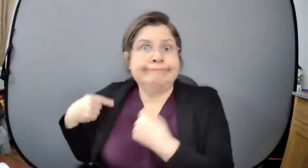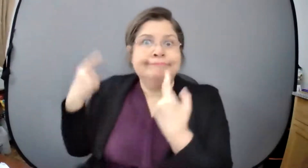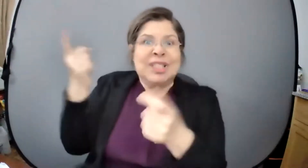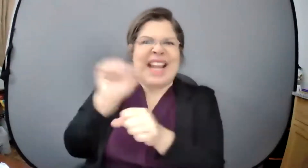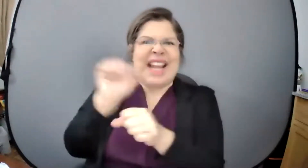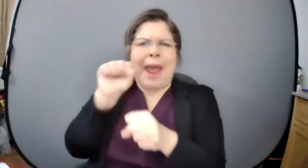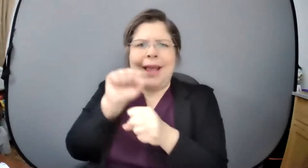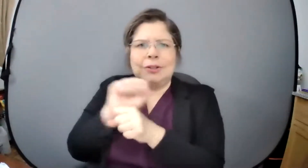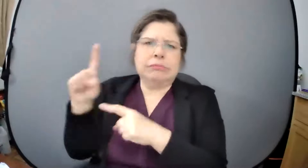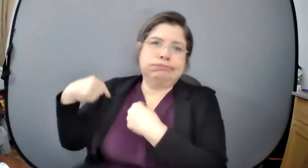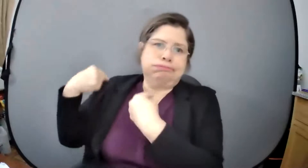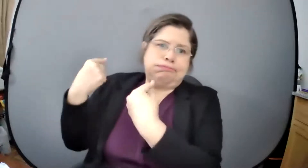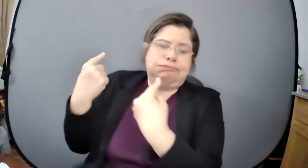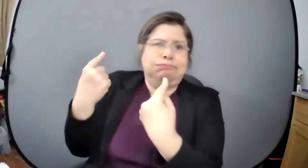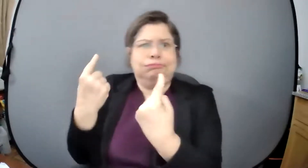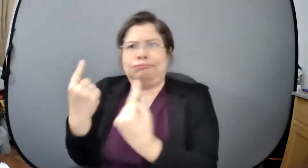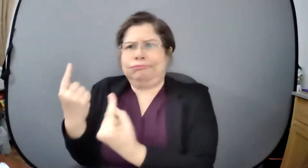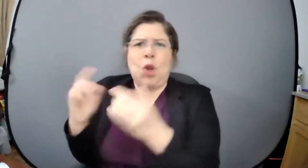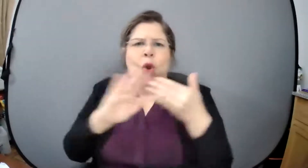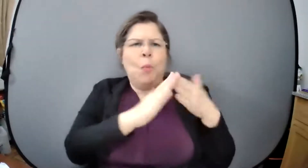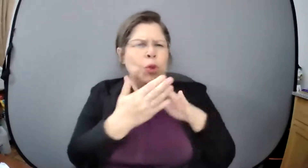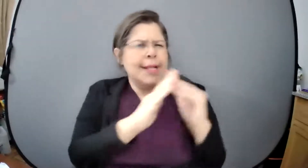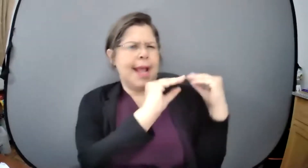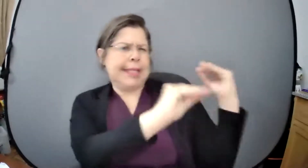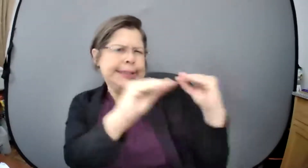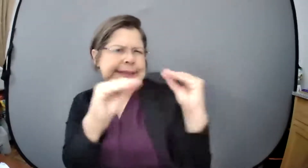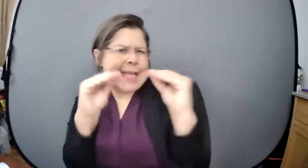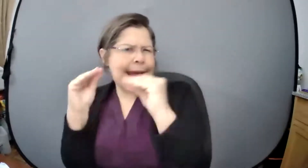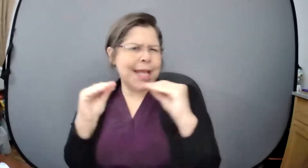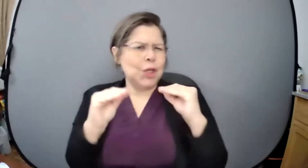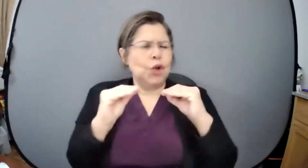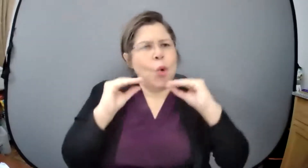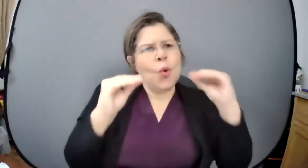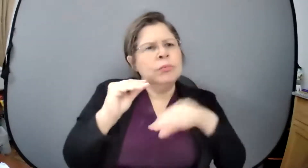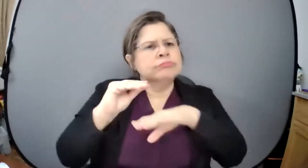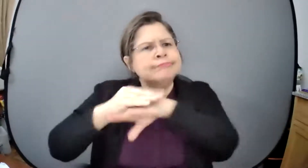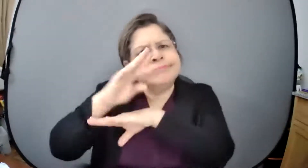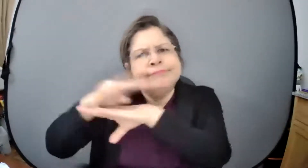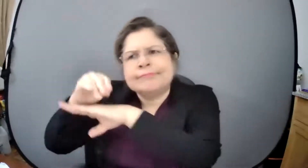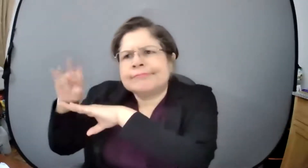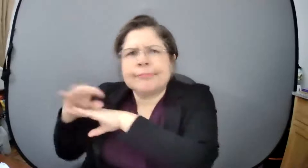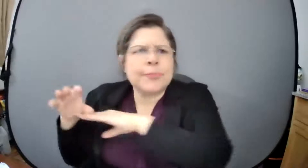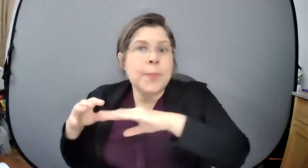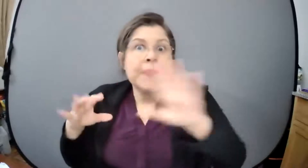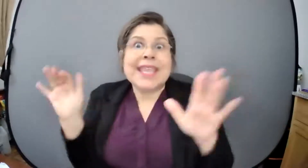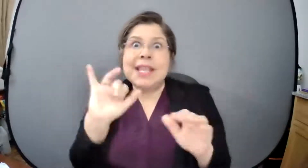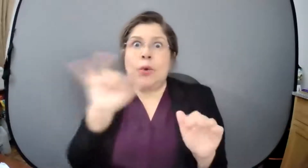ir de la mano nuevamente y seguir clarificando en la comunidad, no porque te vacunaste, tenemos otra población que está